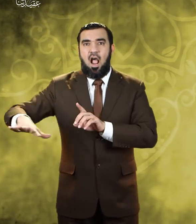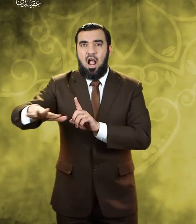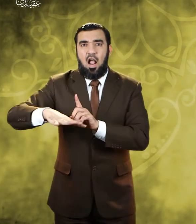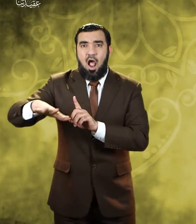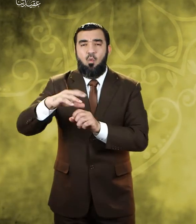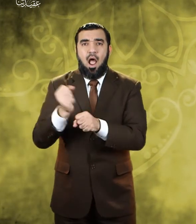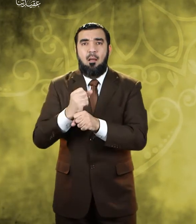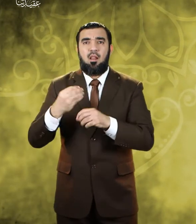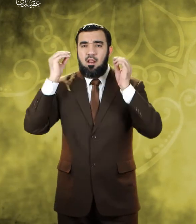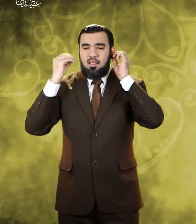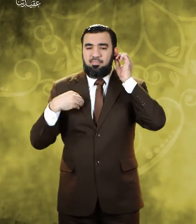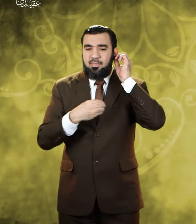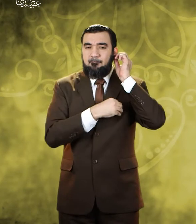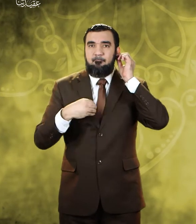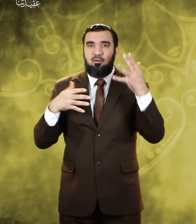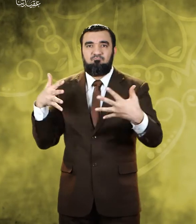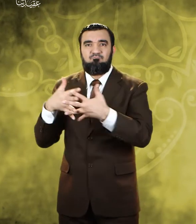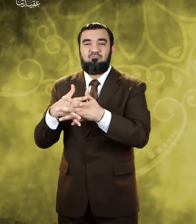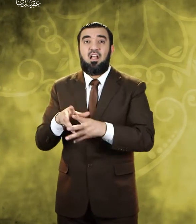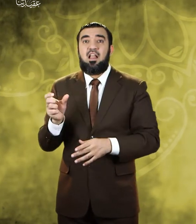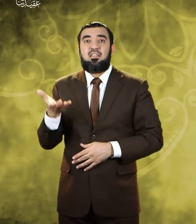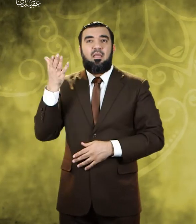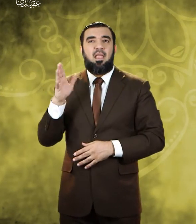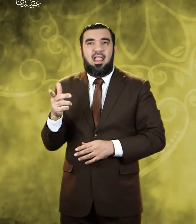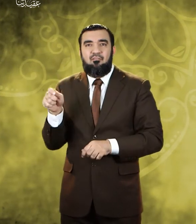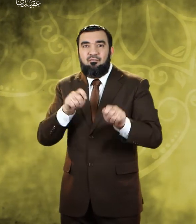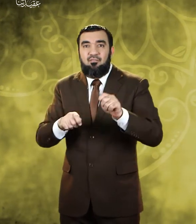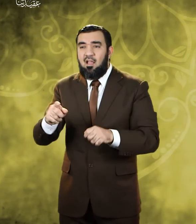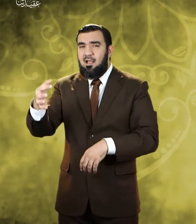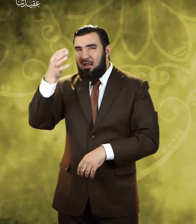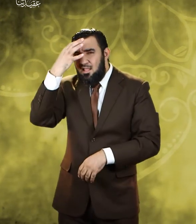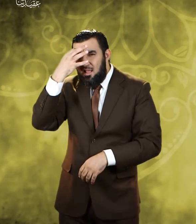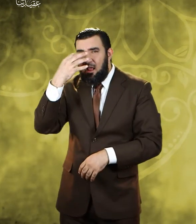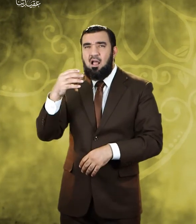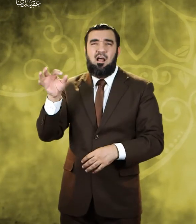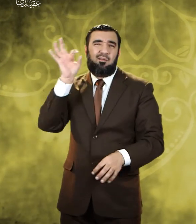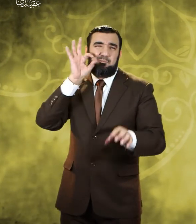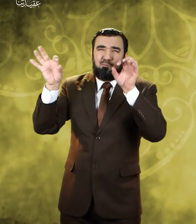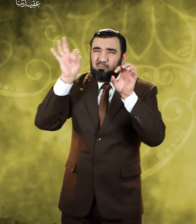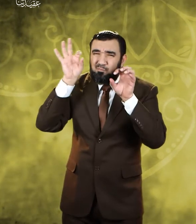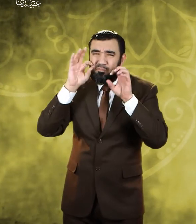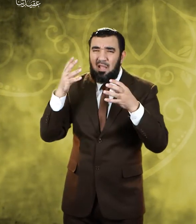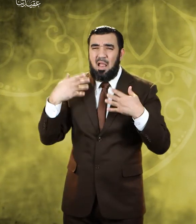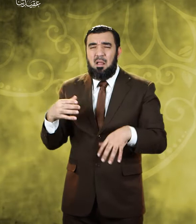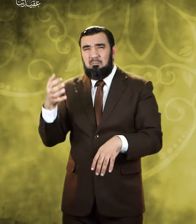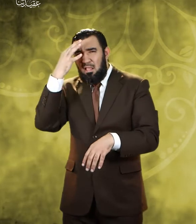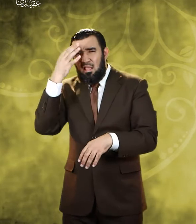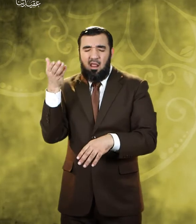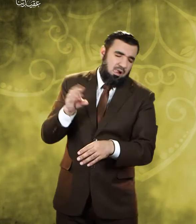السلام كانوا أهل طب فكانت معجزته في شفاء المجذوم والأبرص